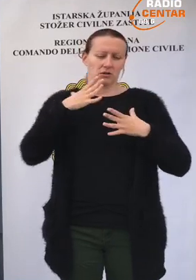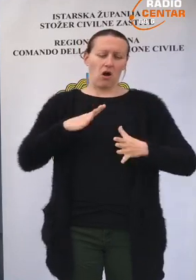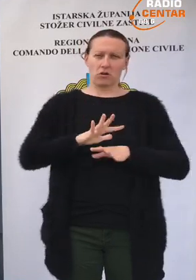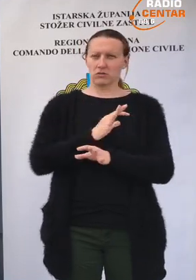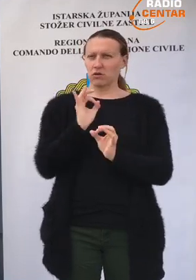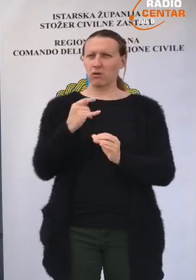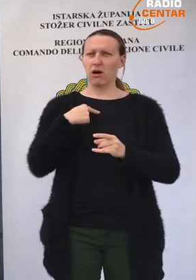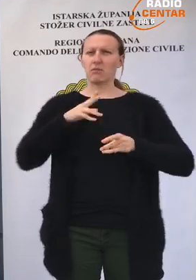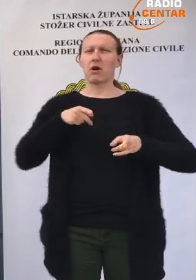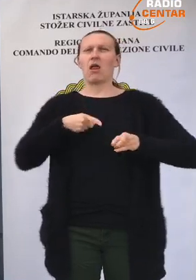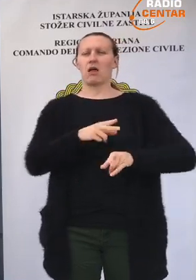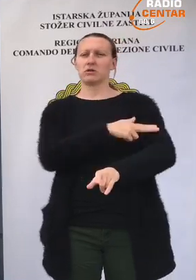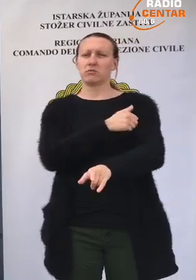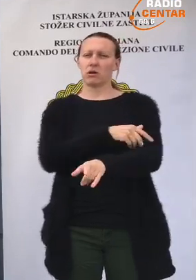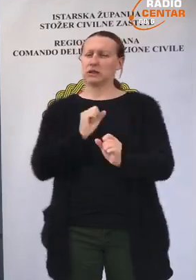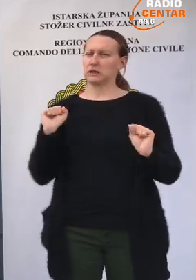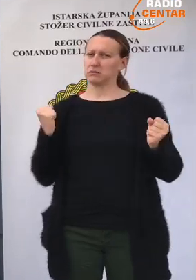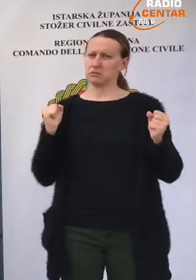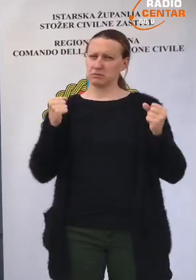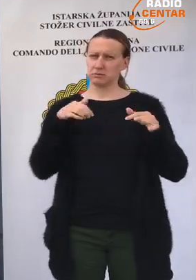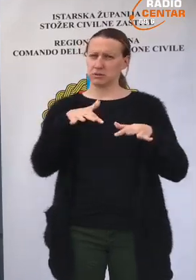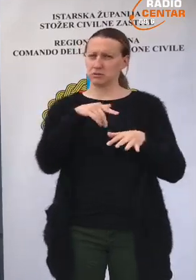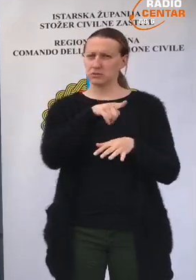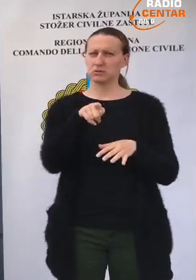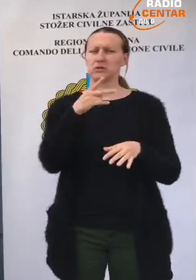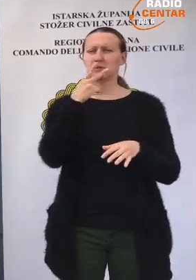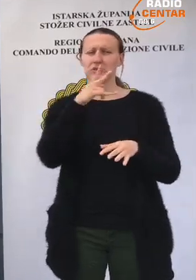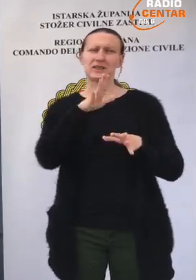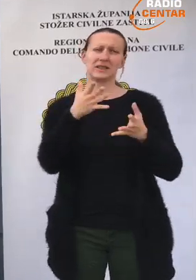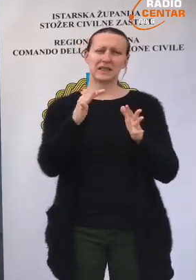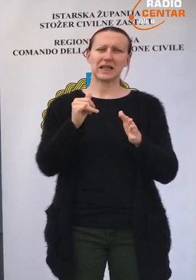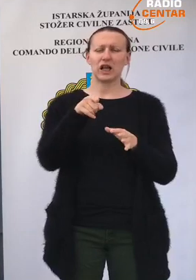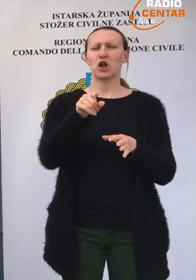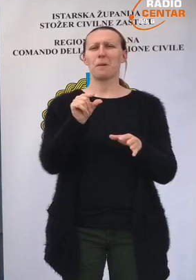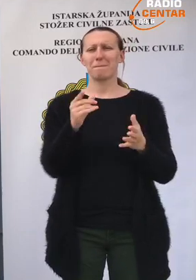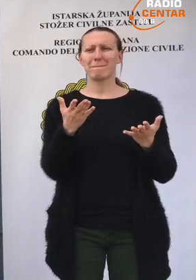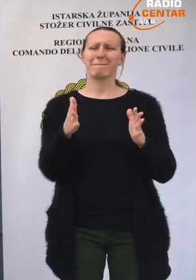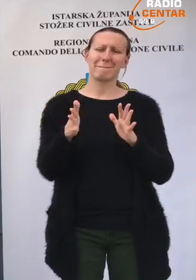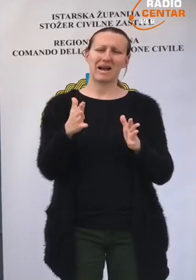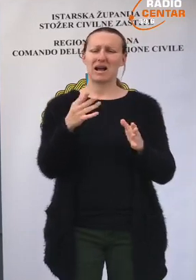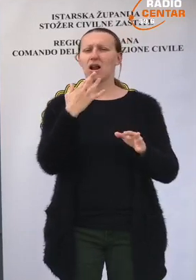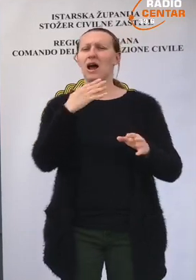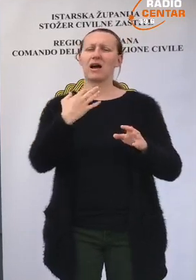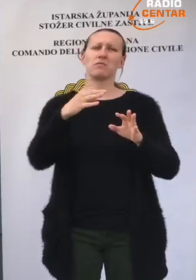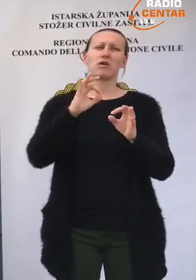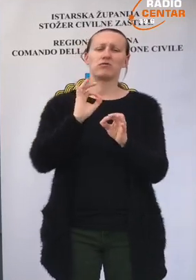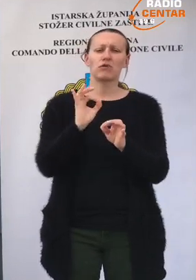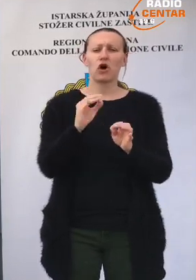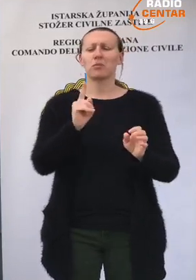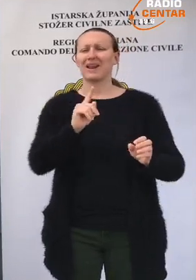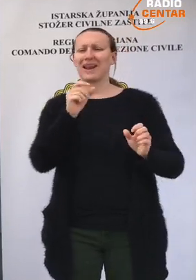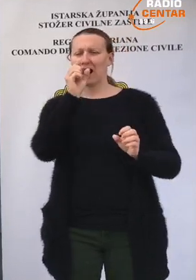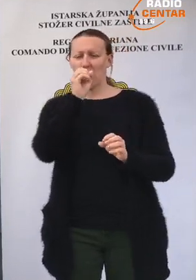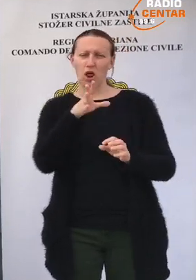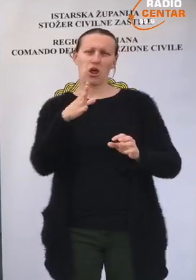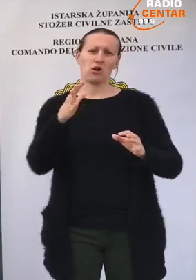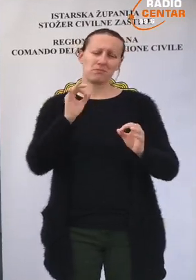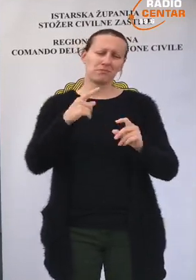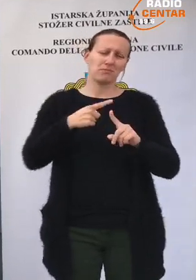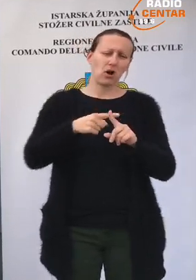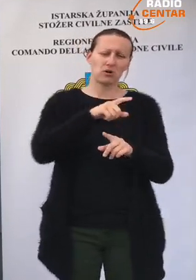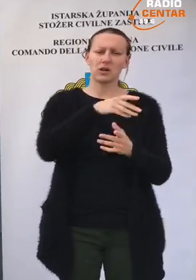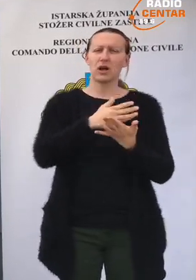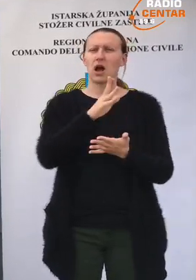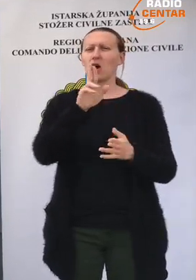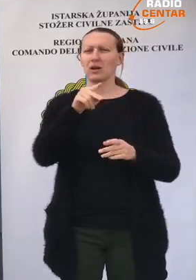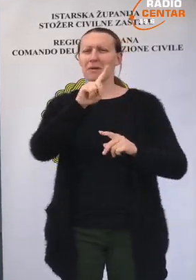boravak u bolnici. Rekla bih sumarno da ipak je to na stani pozitiviteta, znači pozitivnog duha,